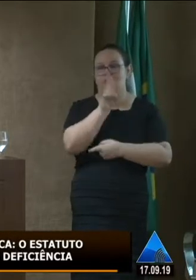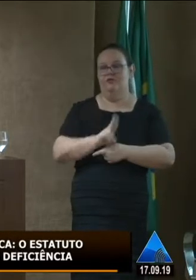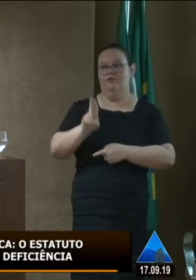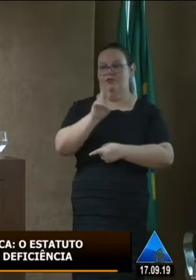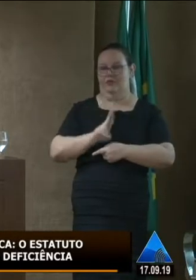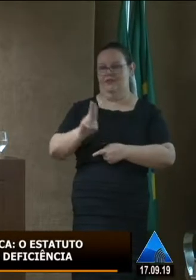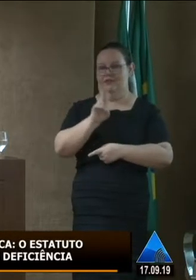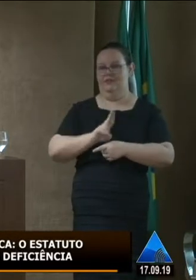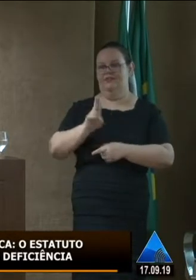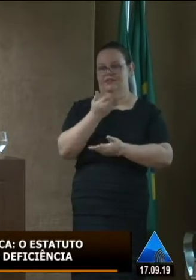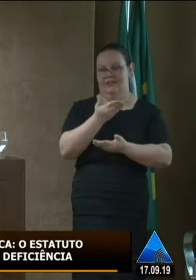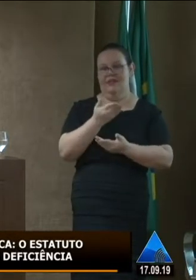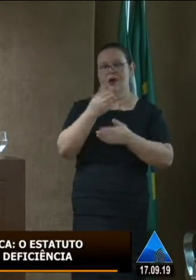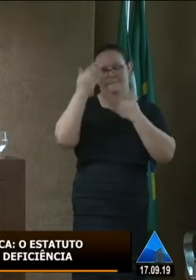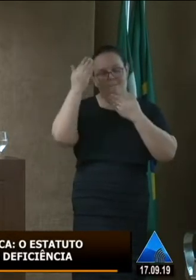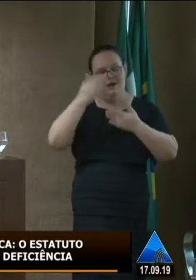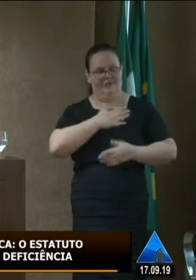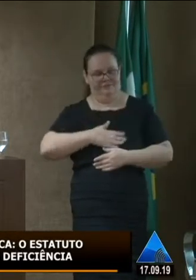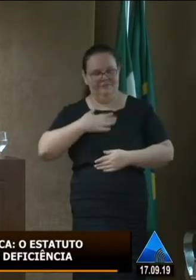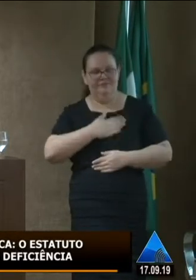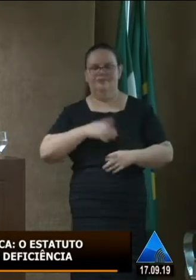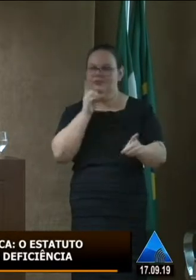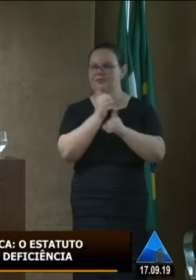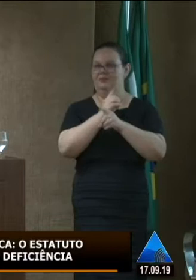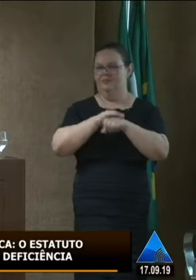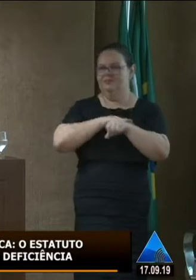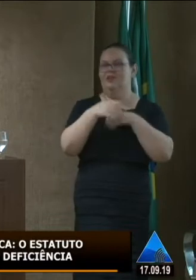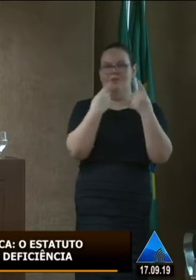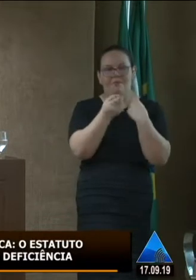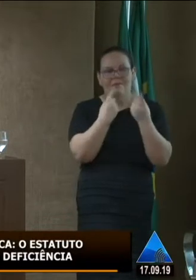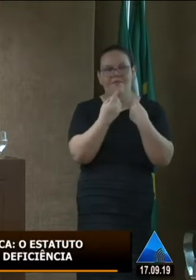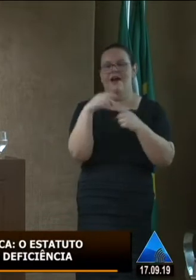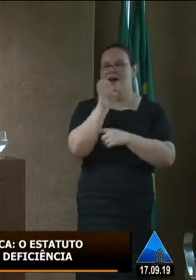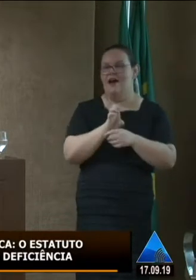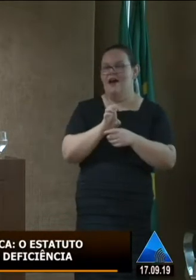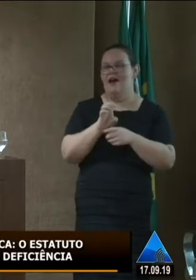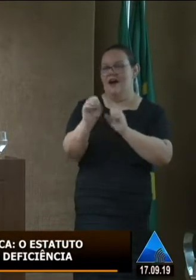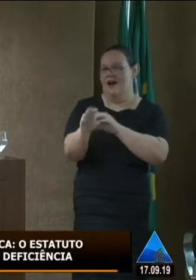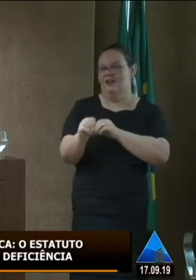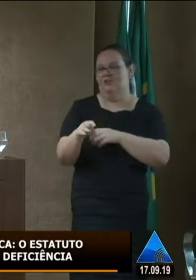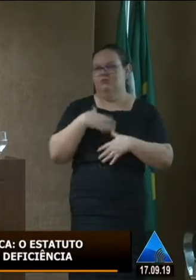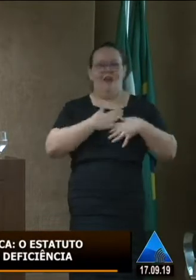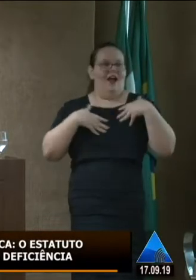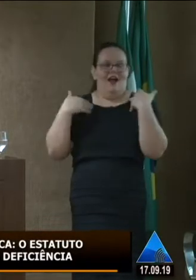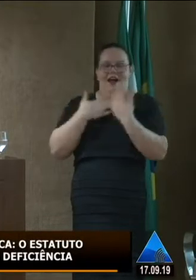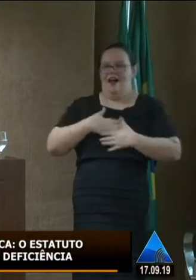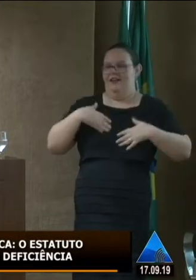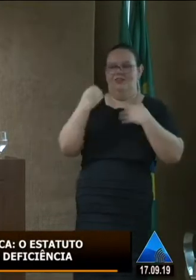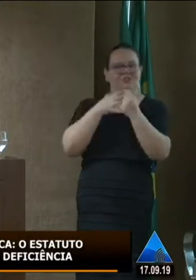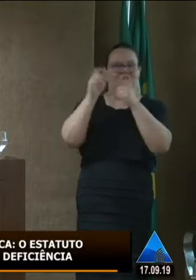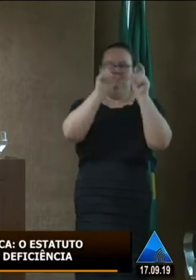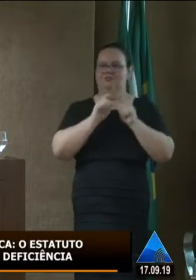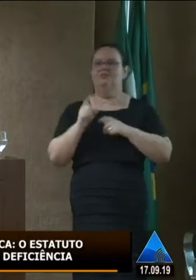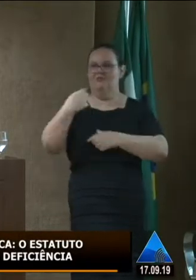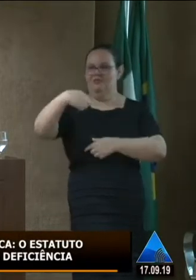Federal, então é um prazer reencontrá-lo ainda discutindo educação com tanto entusiasmo em todos os lugares onde vai, então o